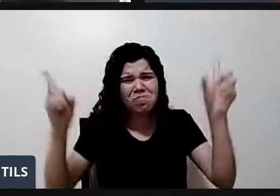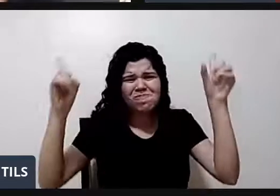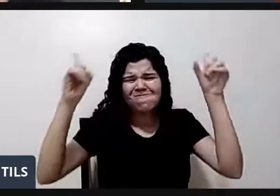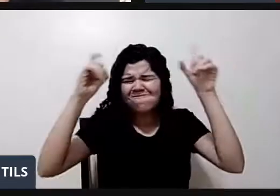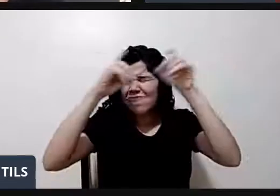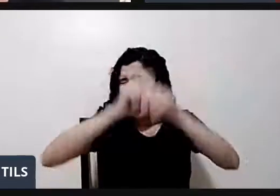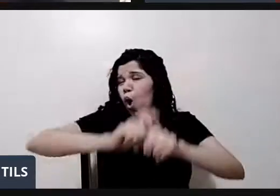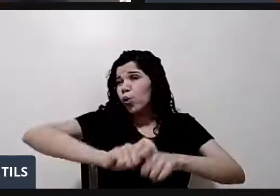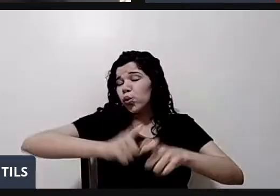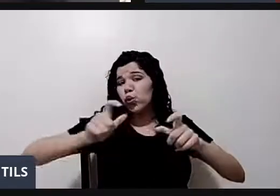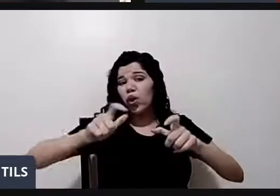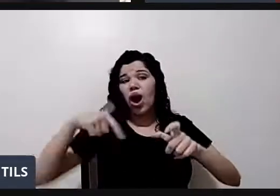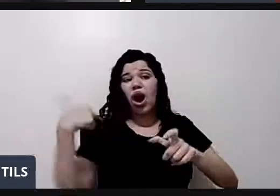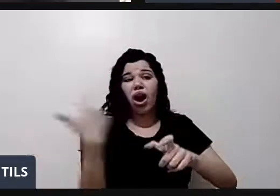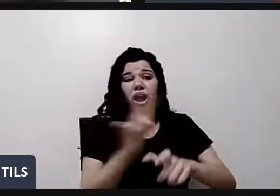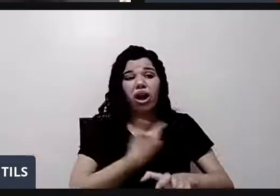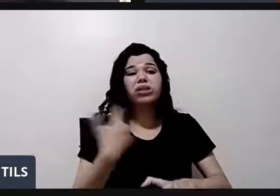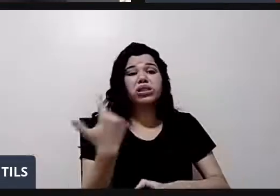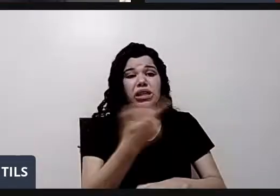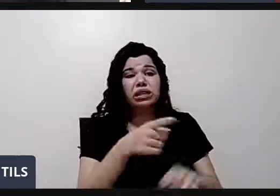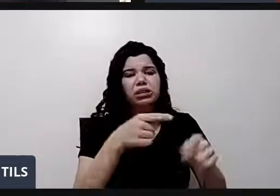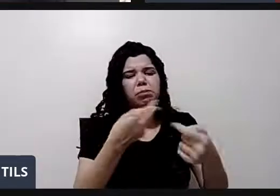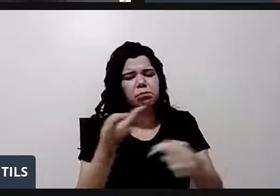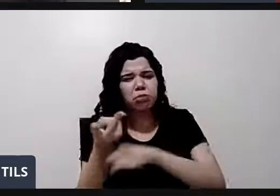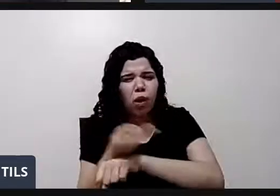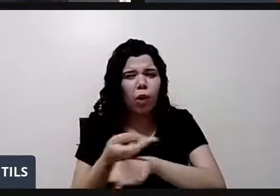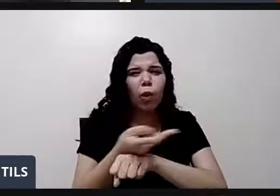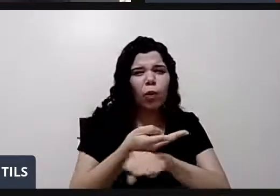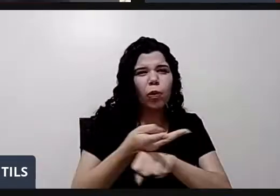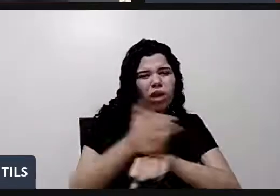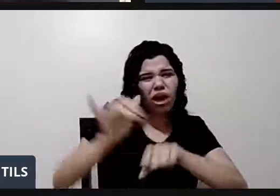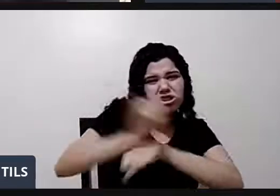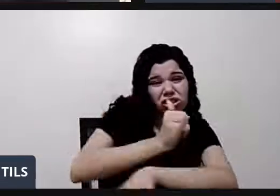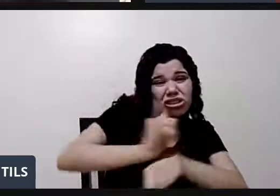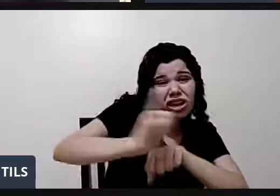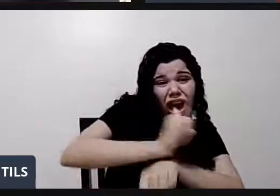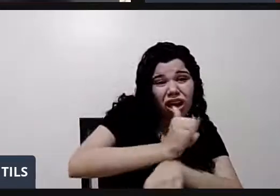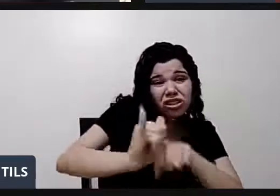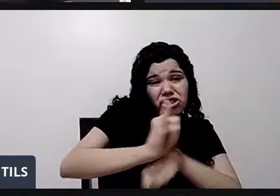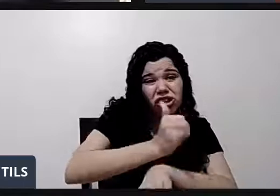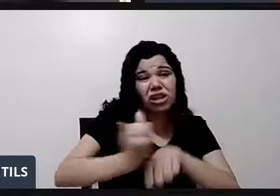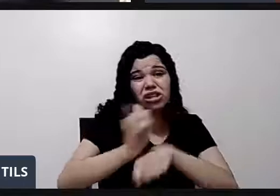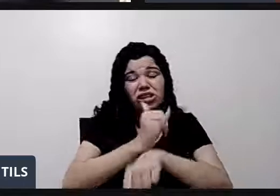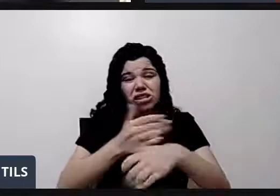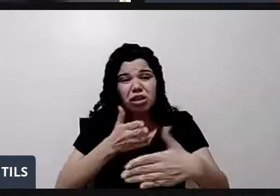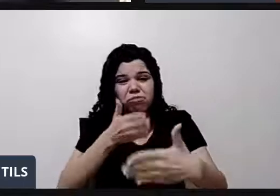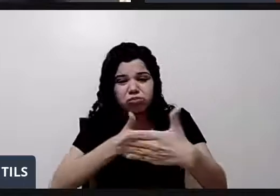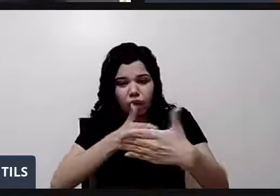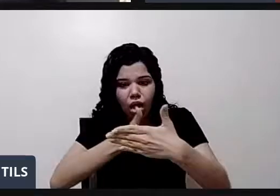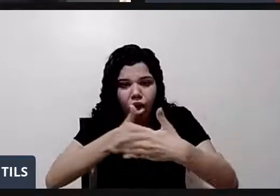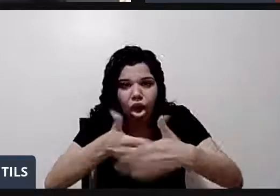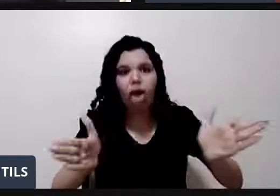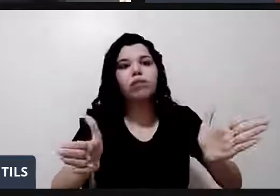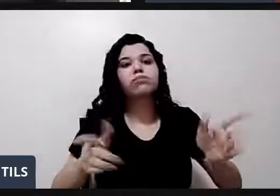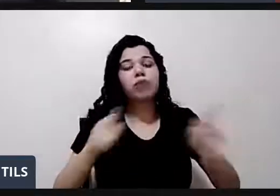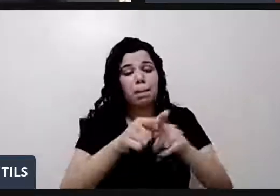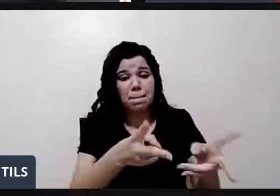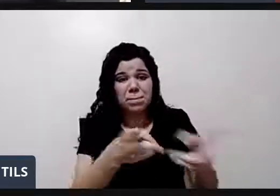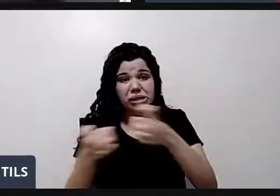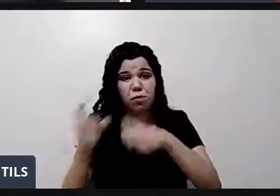terceiro setor, nós procuramos achar uma lacuna e tentamos tapar essa lacuna. Eu vi a educação em algumas escolas